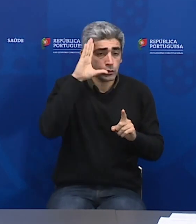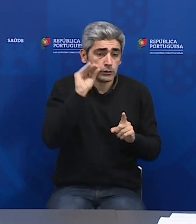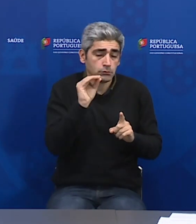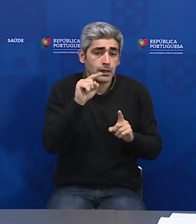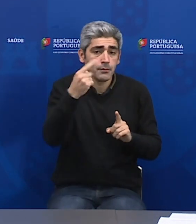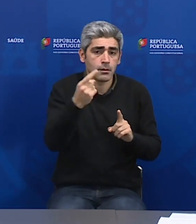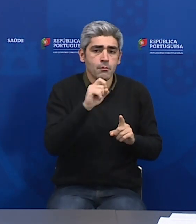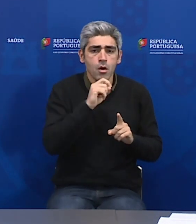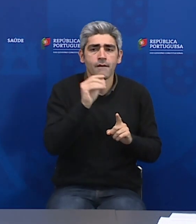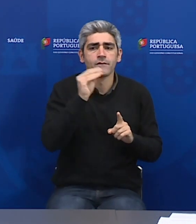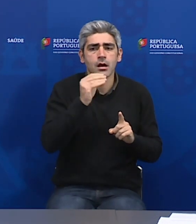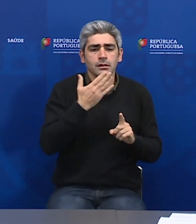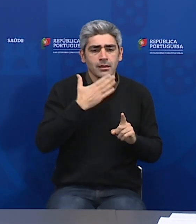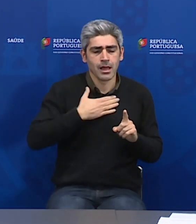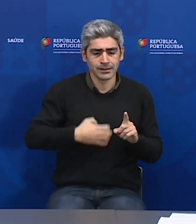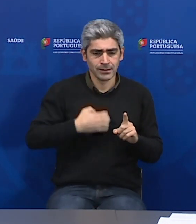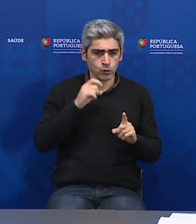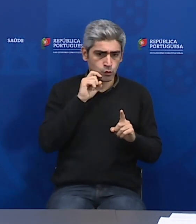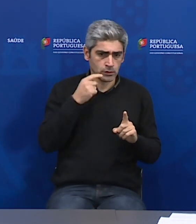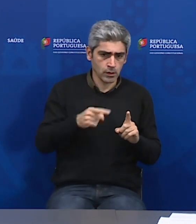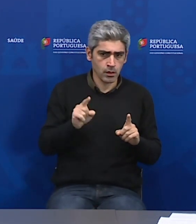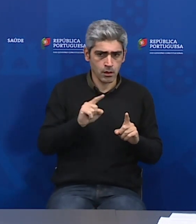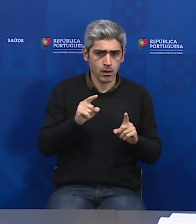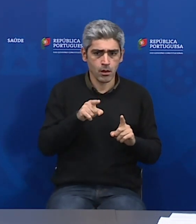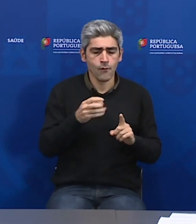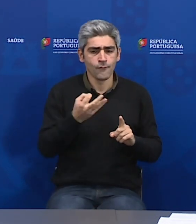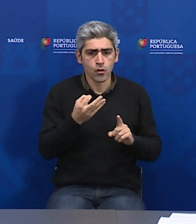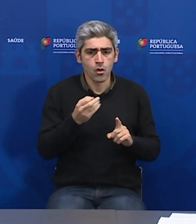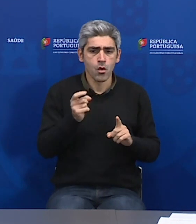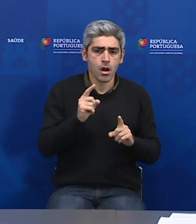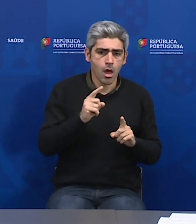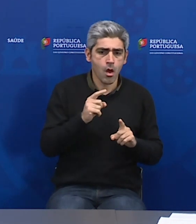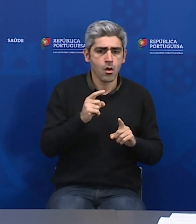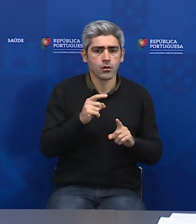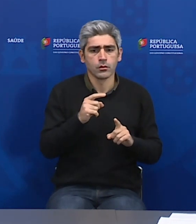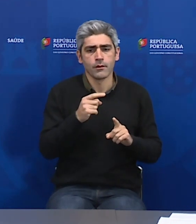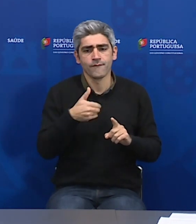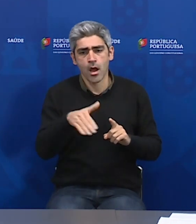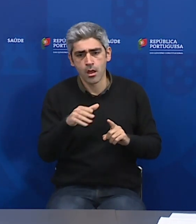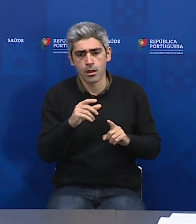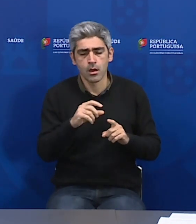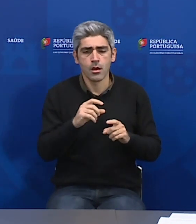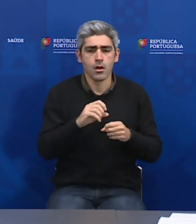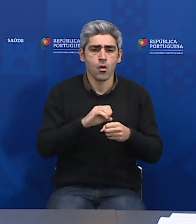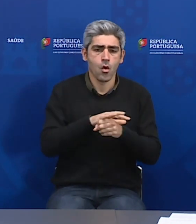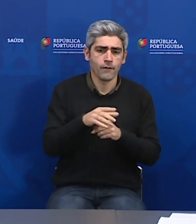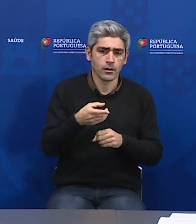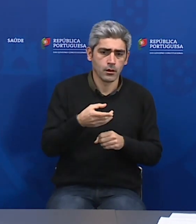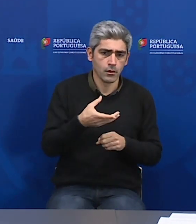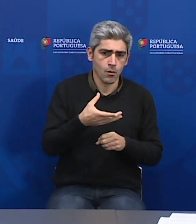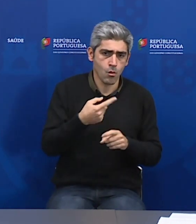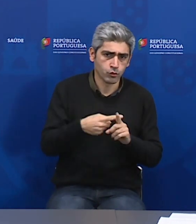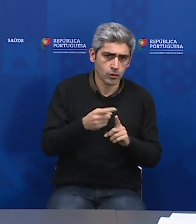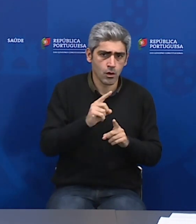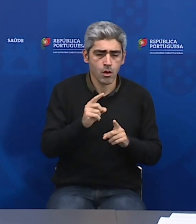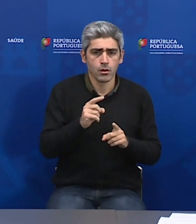uma falsa sensação de segurança, de que aquela pessoa não foi, não está Covid ou não vai estar Covid positiva. Que segurança é essa